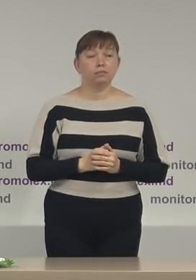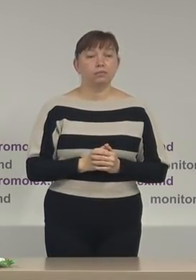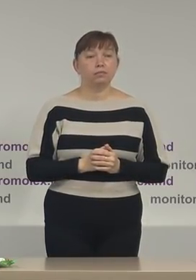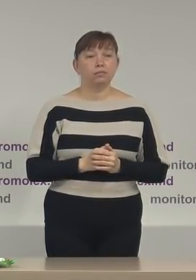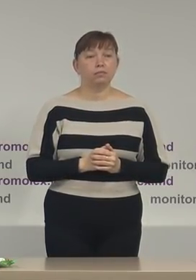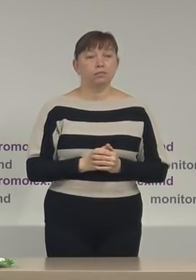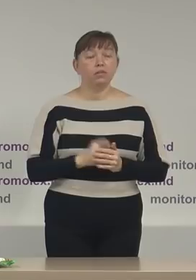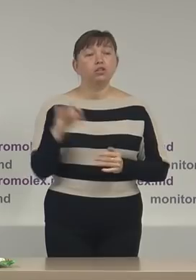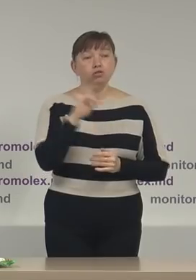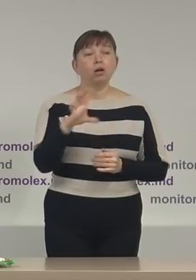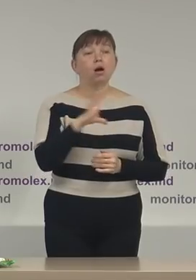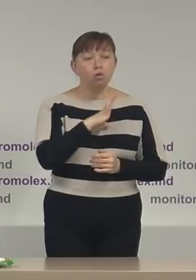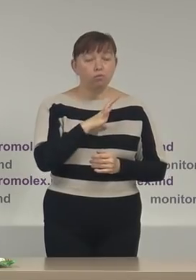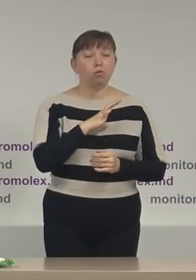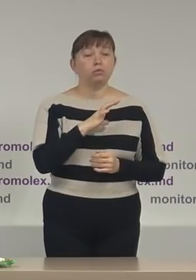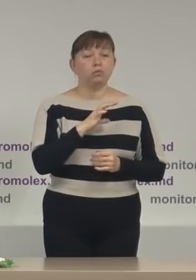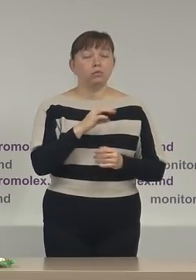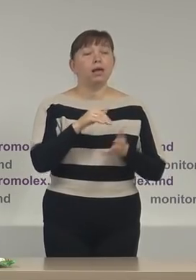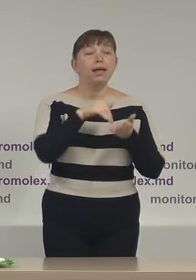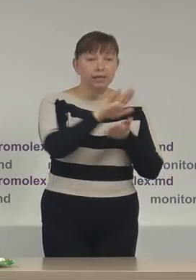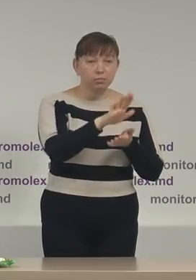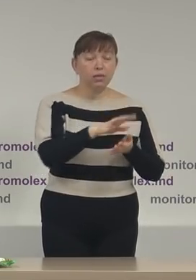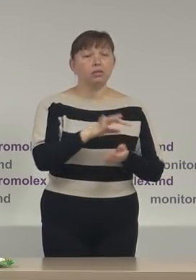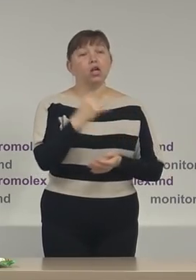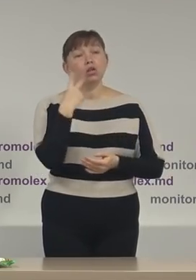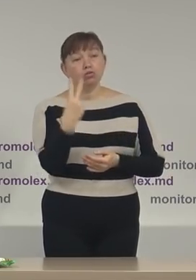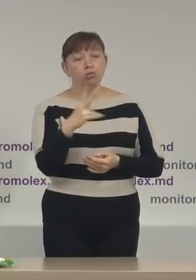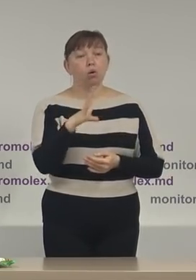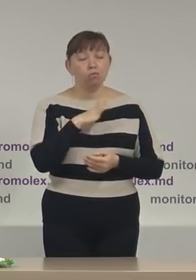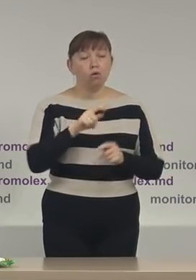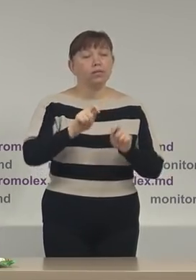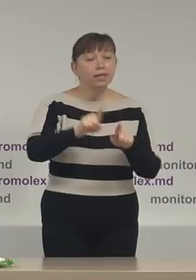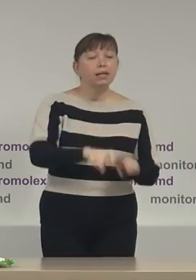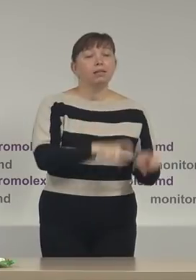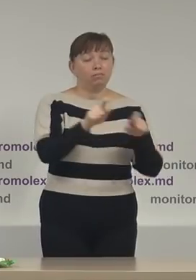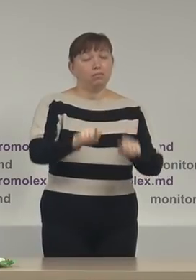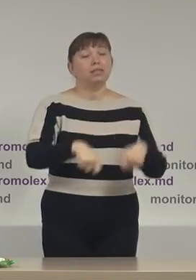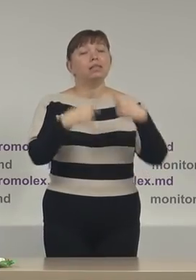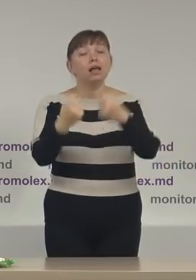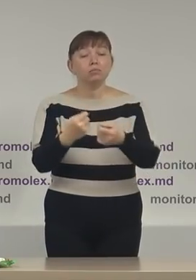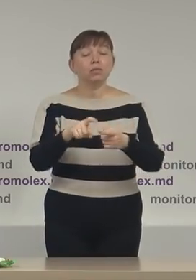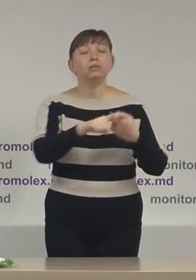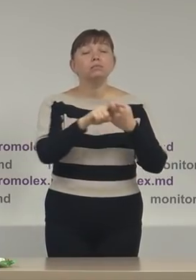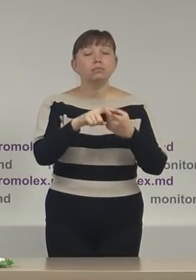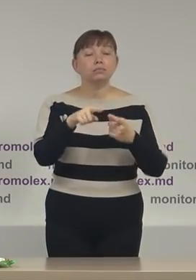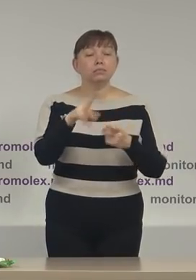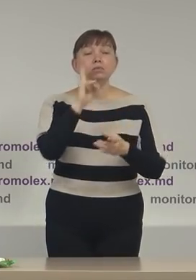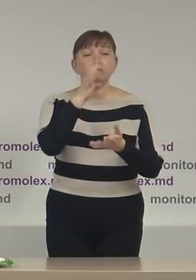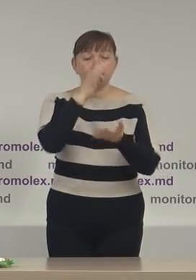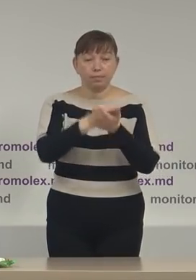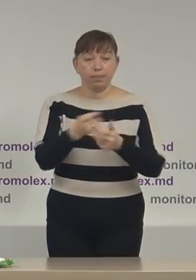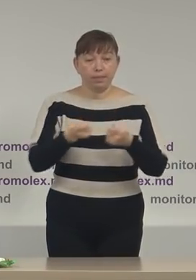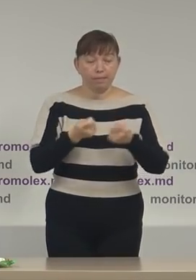și au fost respinse, iar două au fost transmise după competență. În